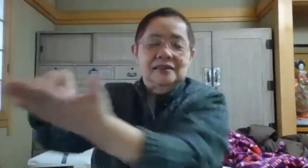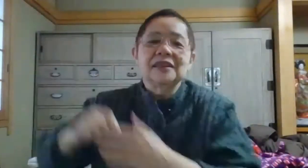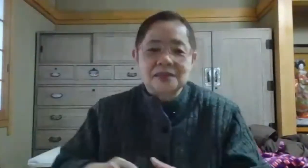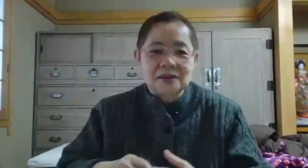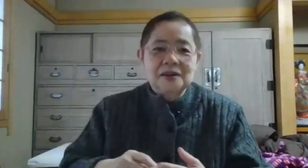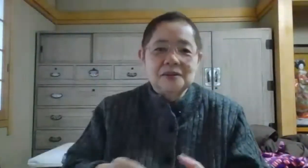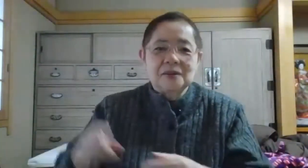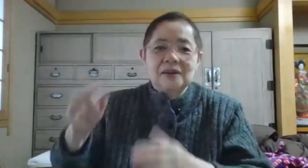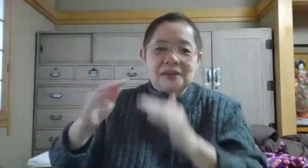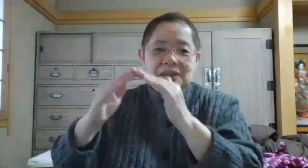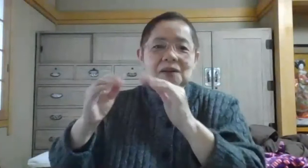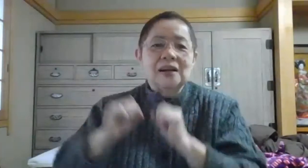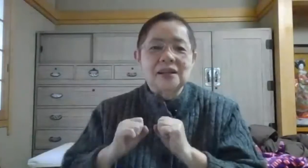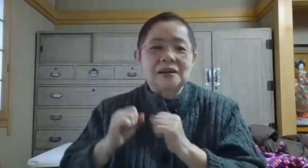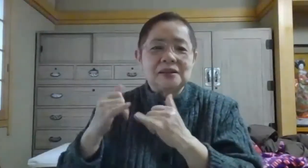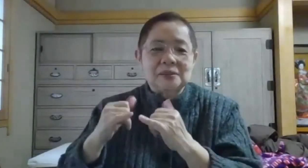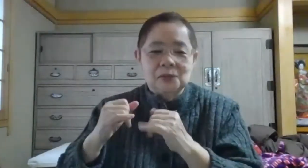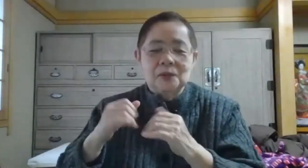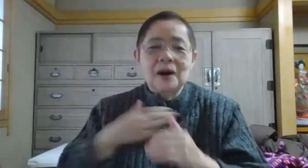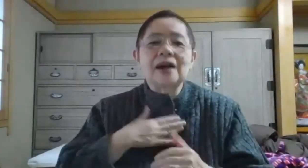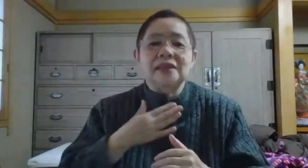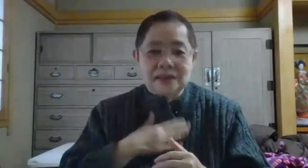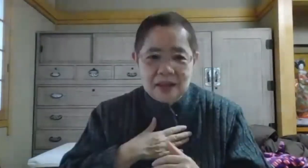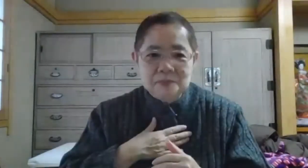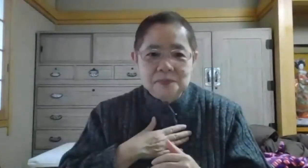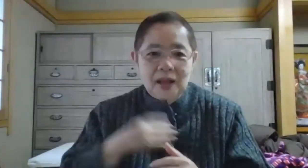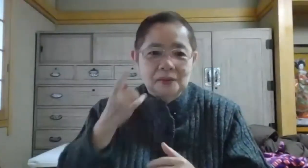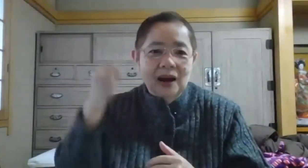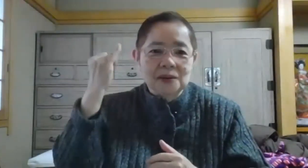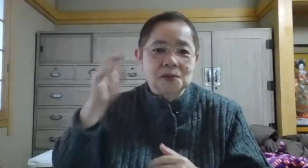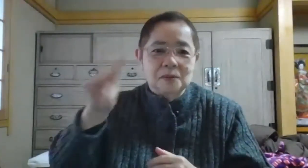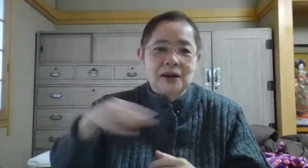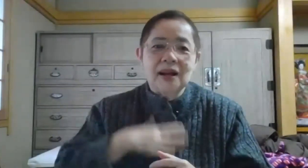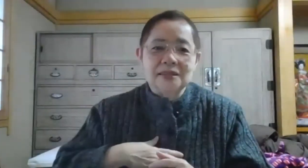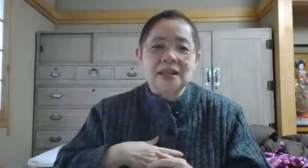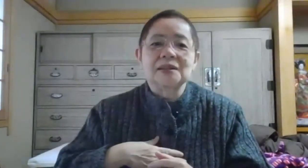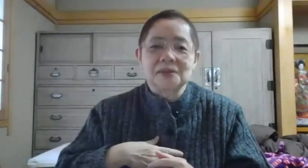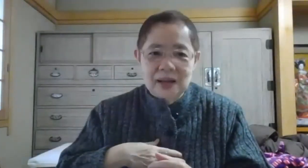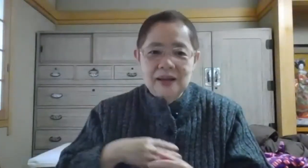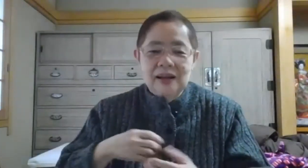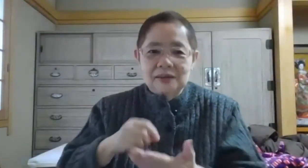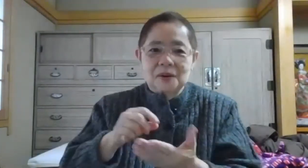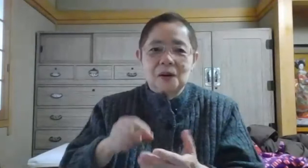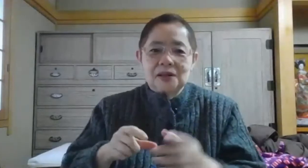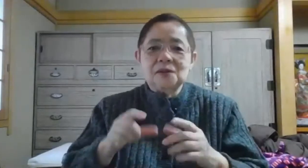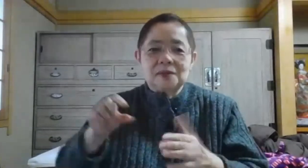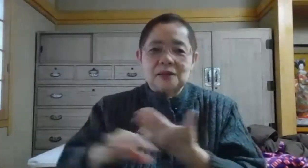渡すと家の方も分かっていて、母のことを理解してたんでしょうね例えば、